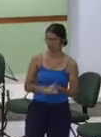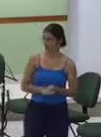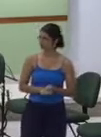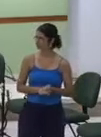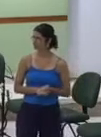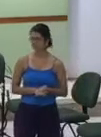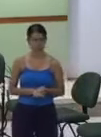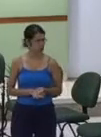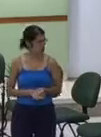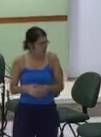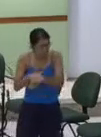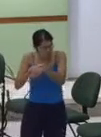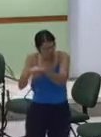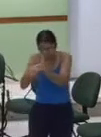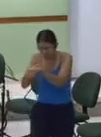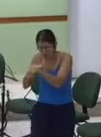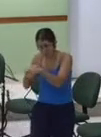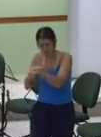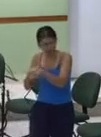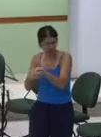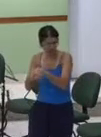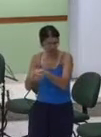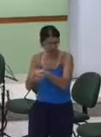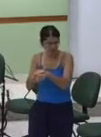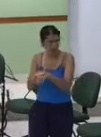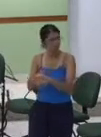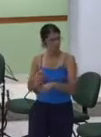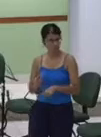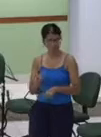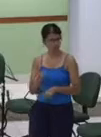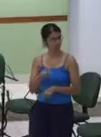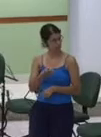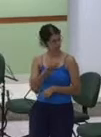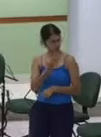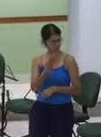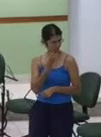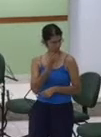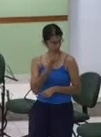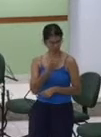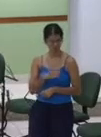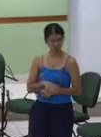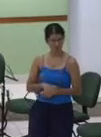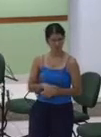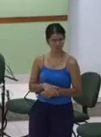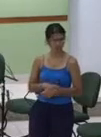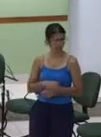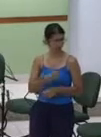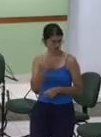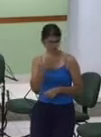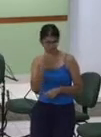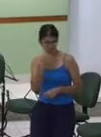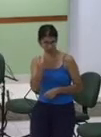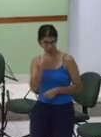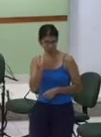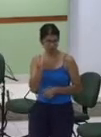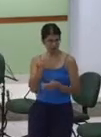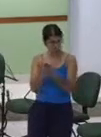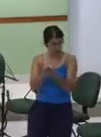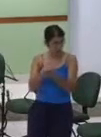demonstrasse que era um peso Ser esposa de pastor Eu falei, meu Deus, o está acontecendo por aí? Ou elas não entenderam o